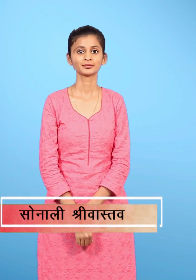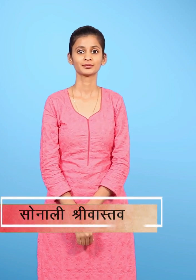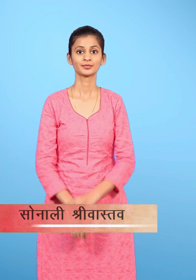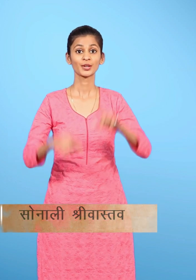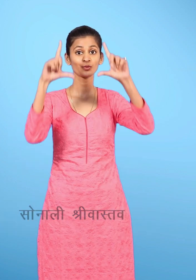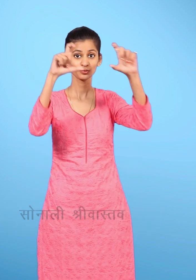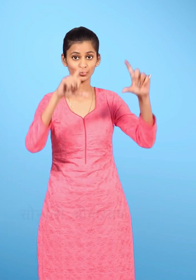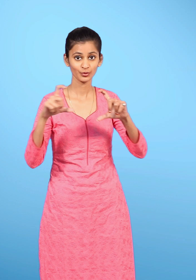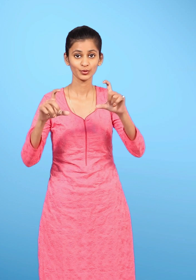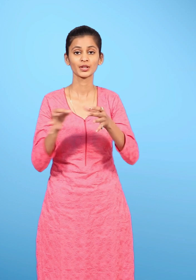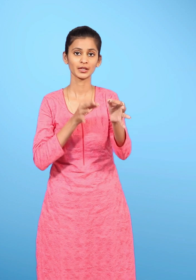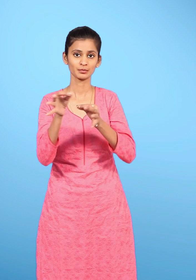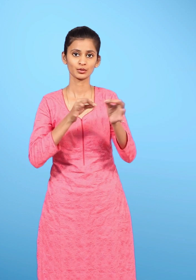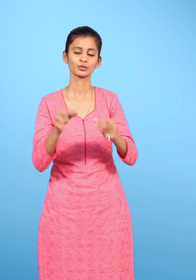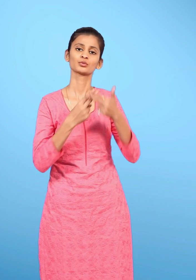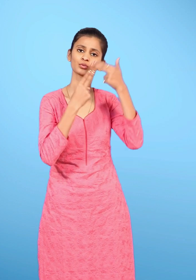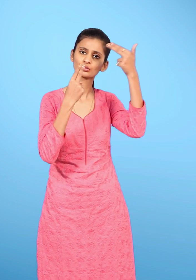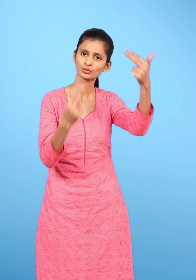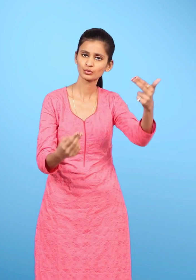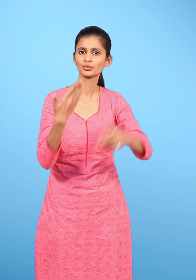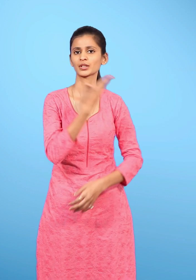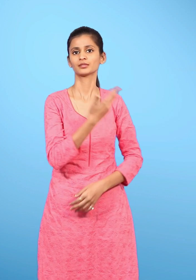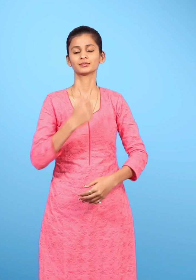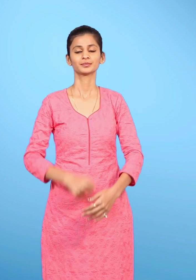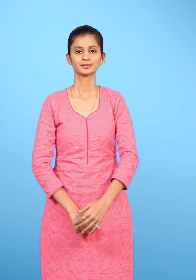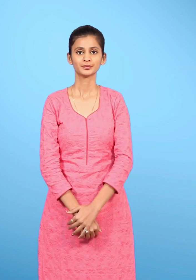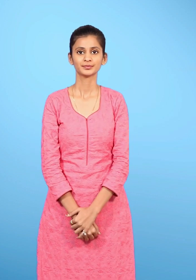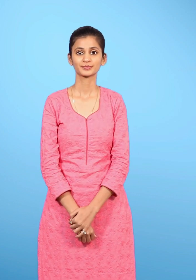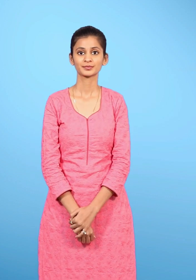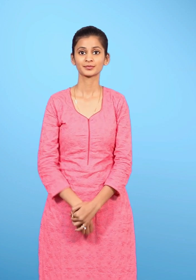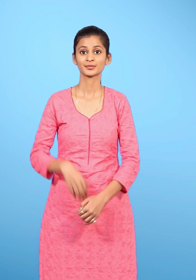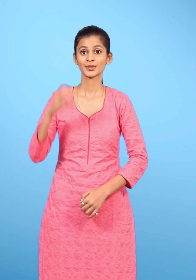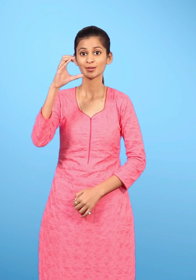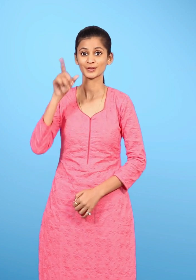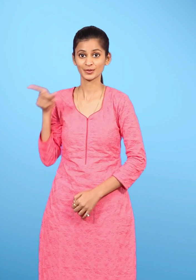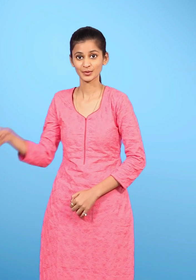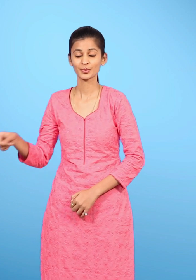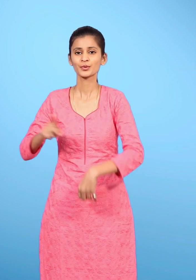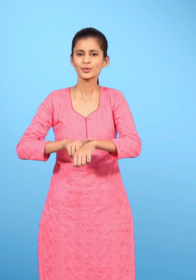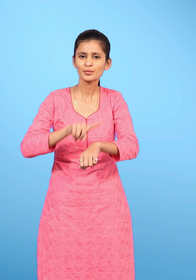यह एक चित्र कथा है जिसमें छोटू पहली बार